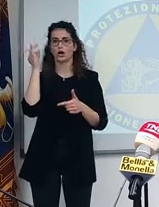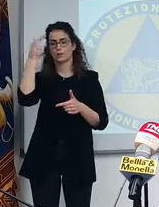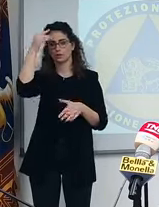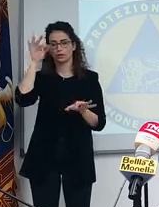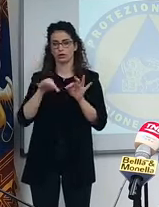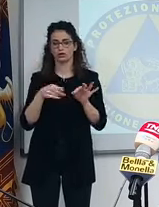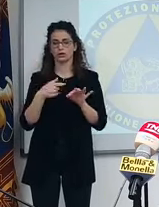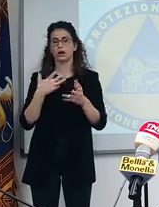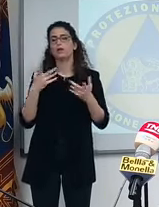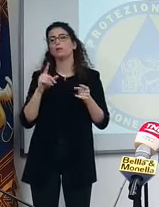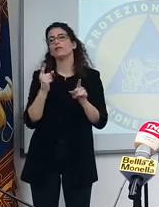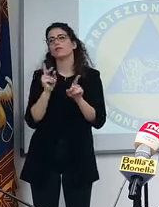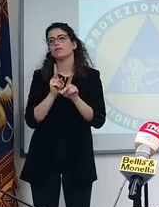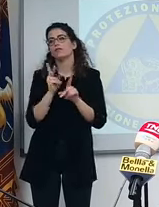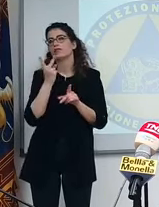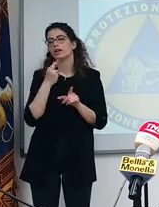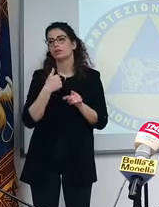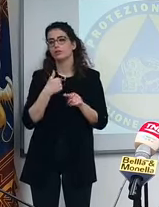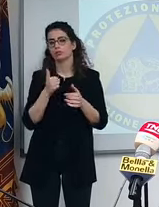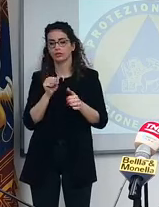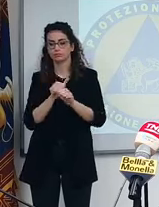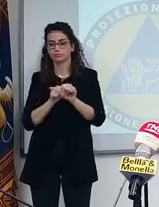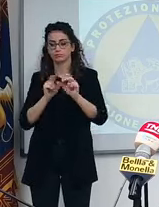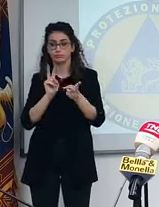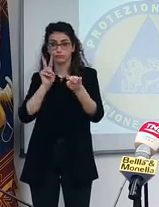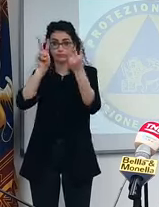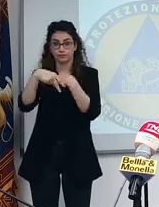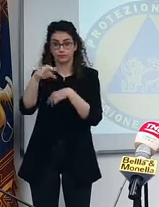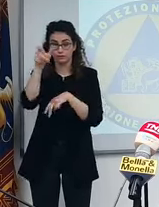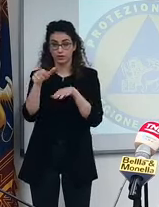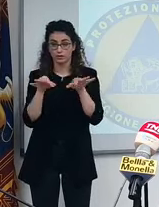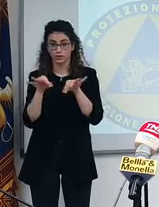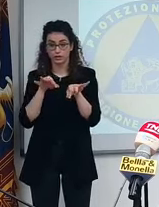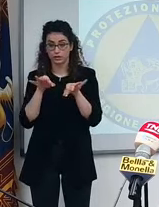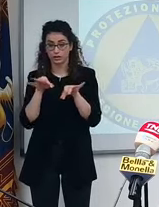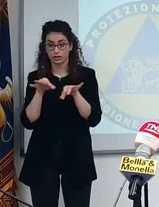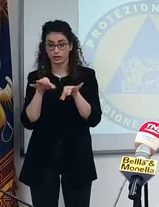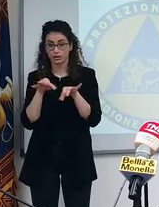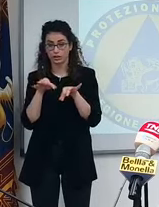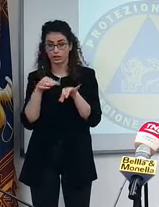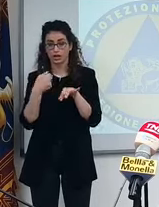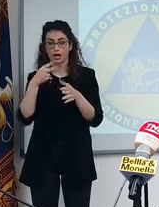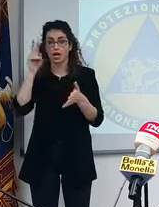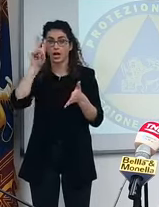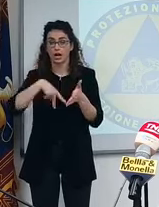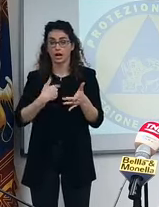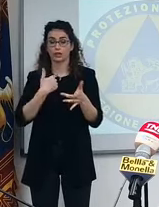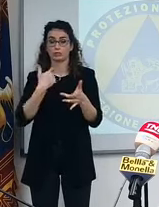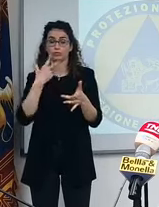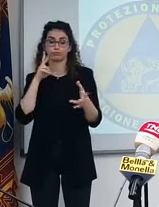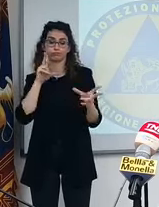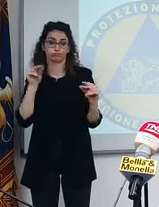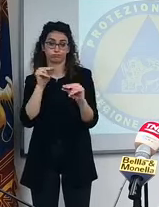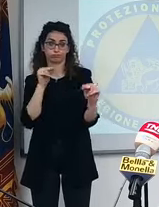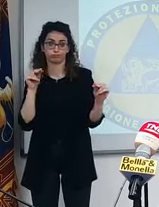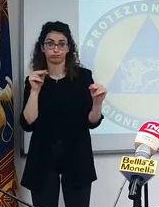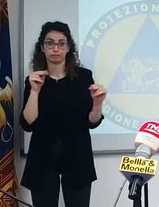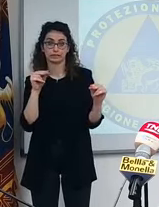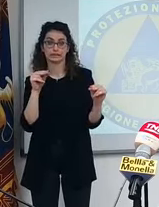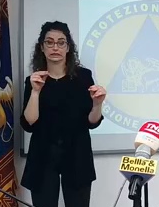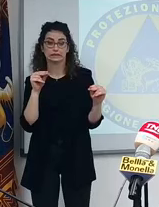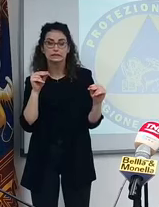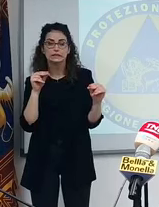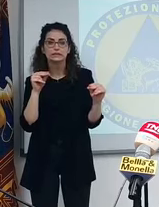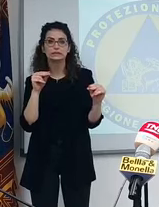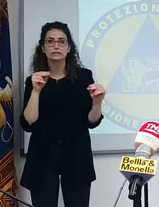panni dei gestori. Dopo tutto quello che abbiamo letto e sentito dire da alcune bocche, cioè chi è che ha il coraggio di